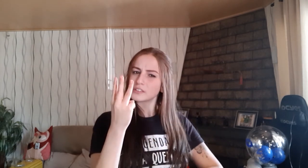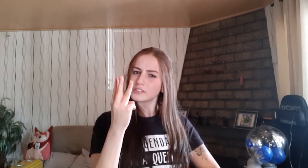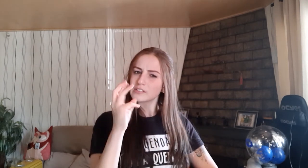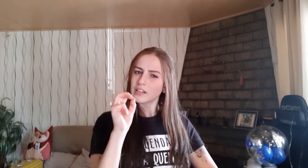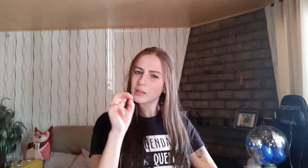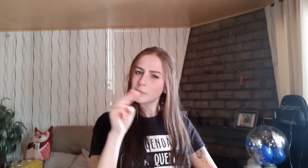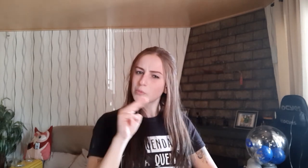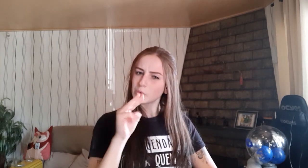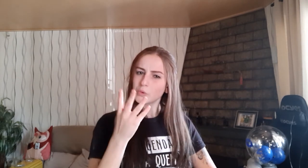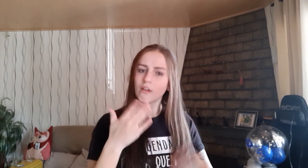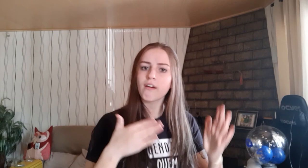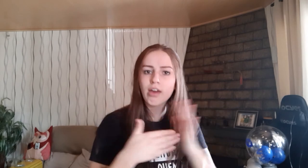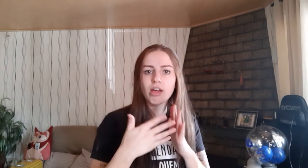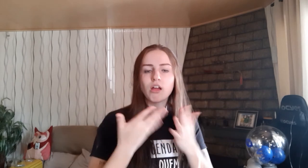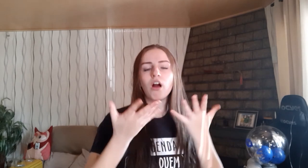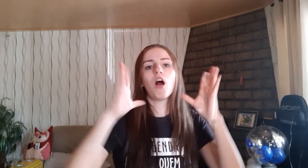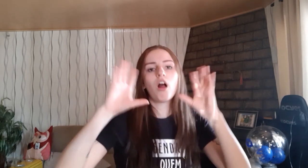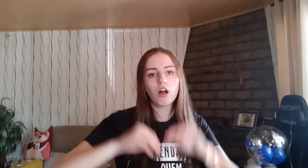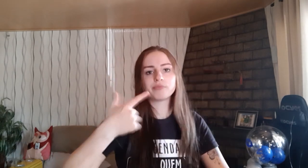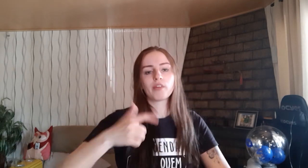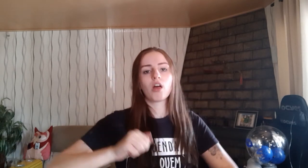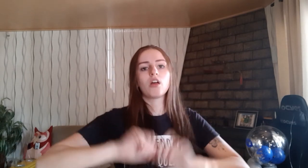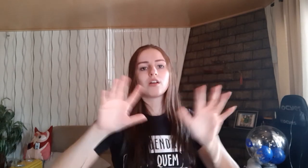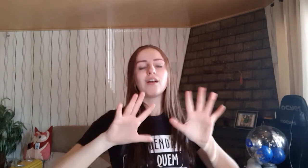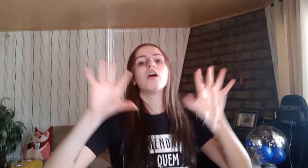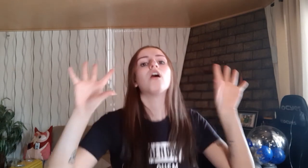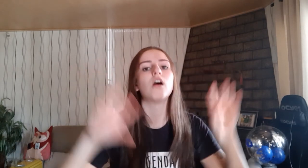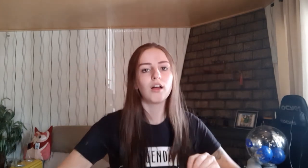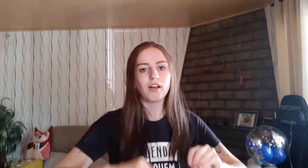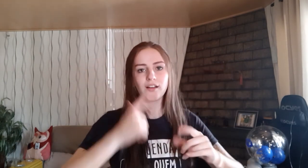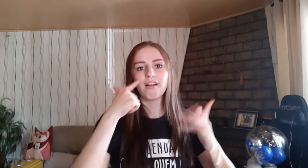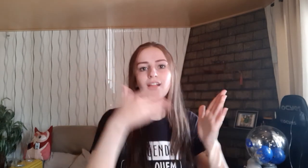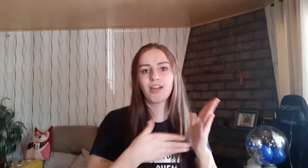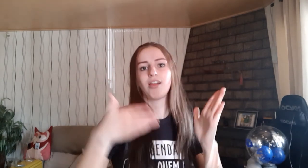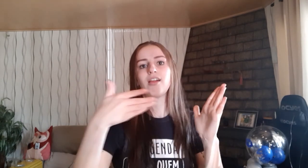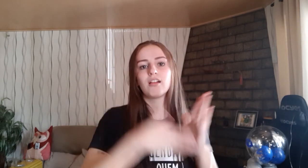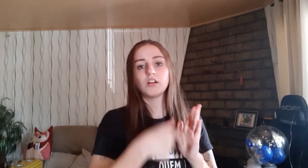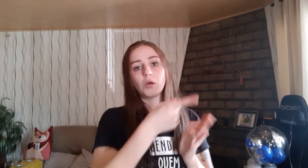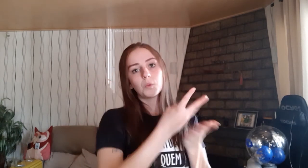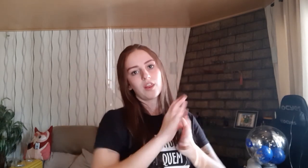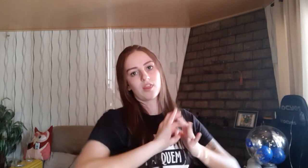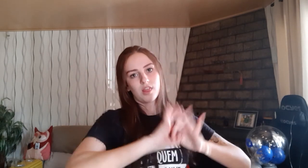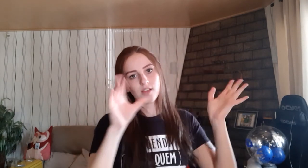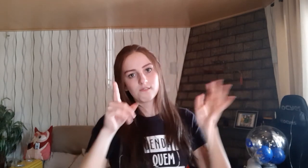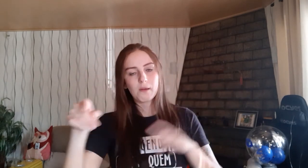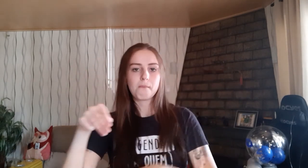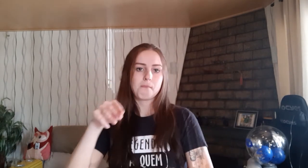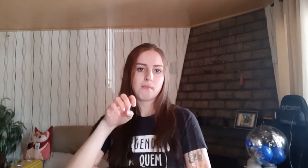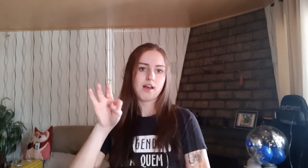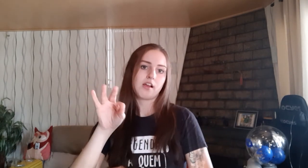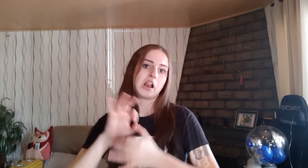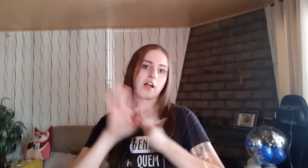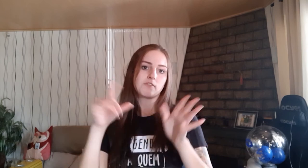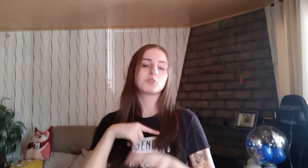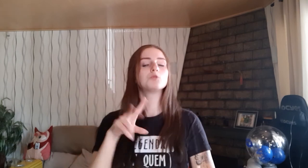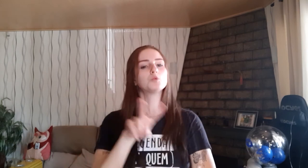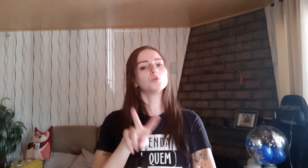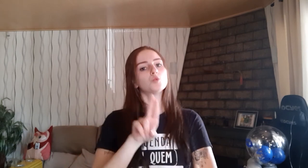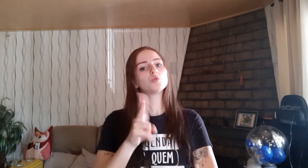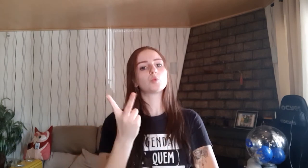quando o tempo acaba a chamada fecha e aí tem que abrir tudo de novo e isso acontece toda hora por isso uso mais o WhatsApp e